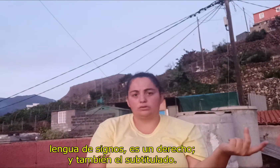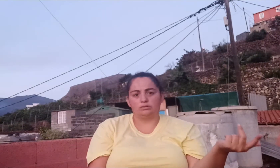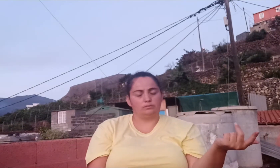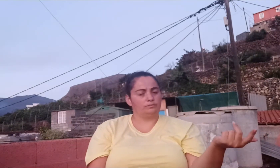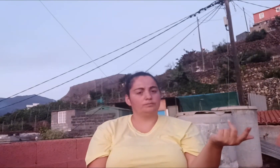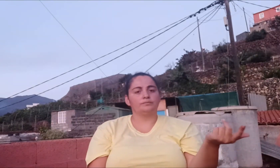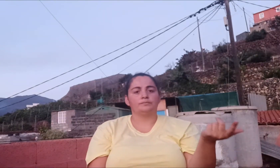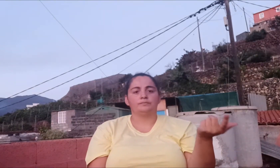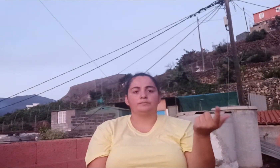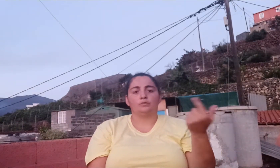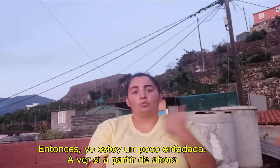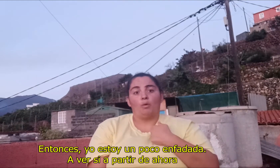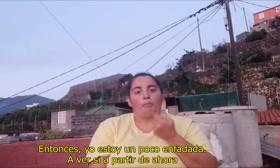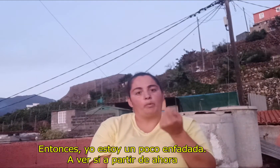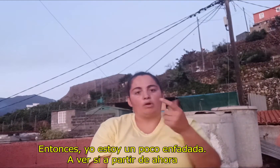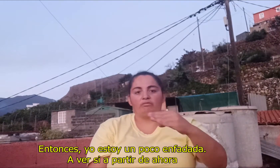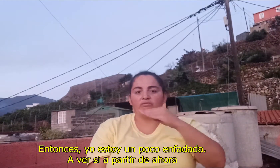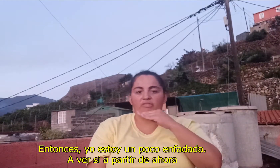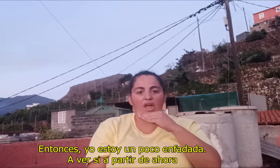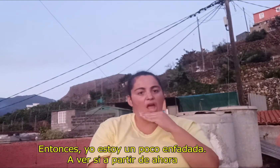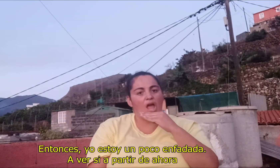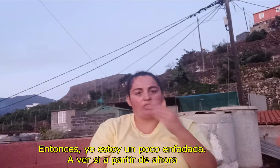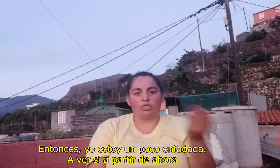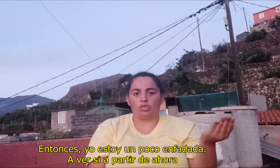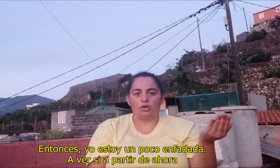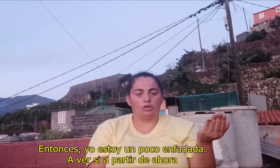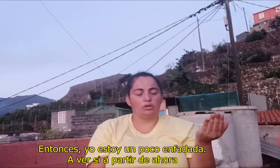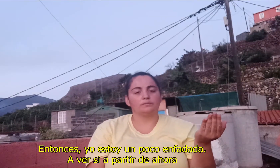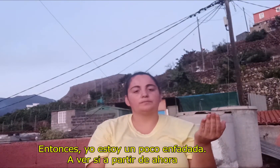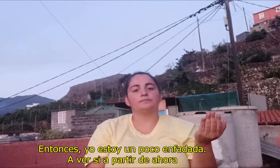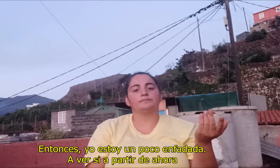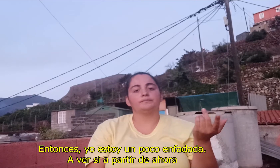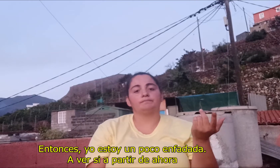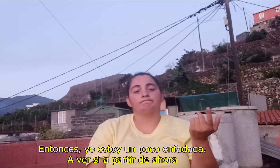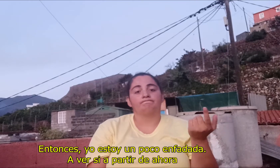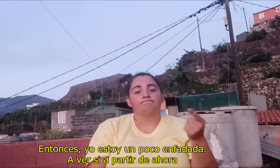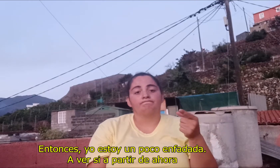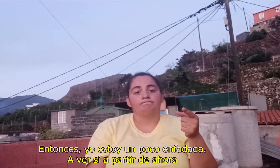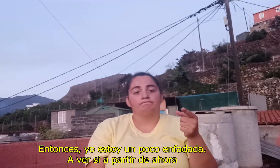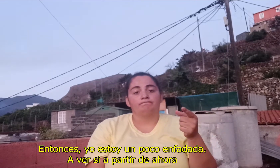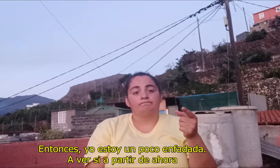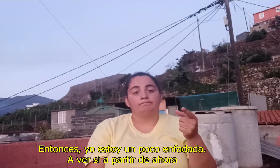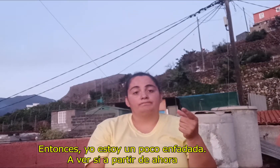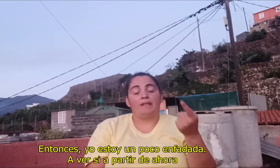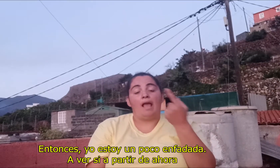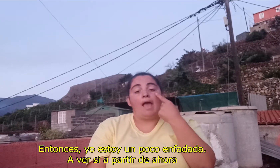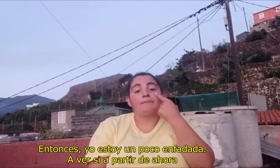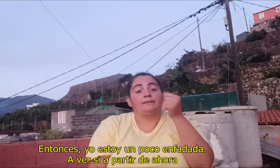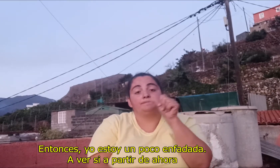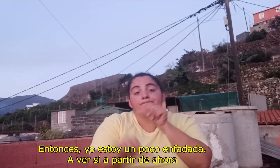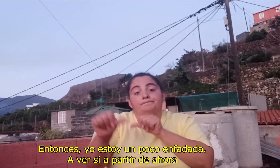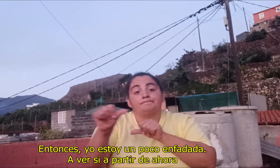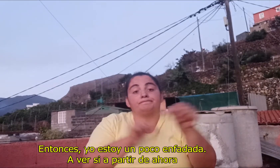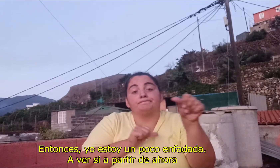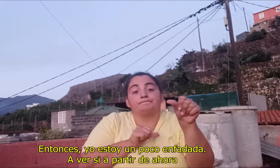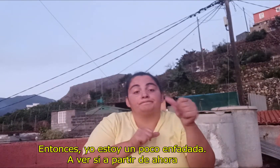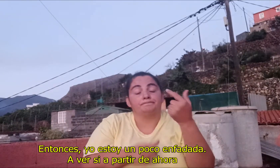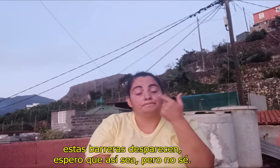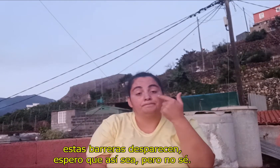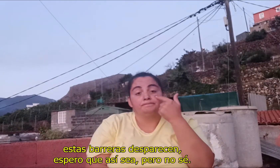subtitulado. Entonces, yo estoy un poco enfadada a ver si a partir de ahora estas